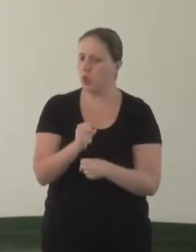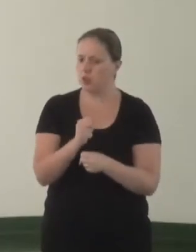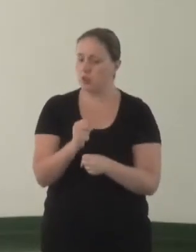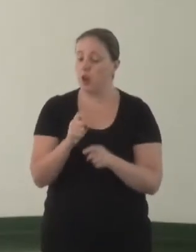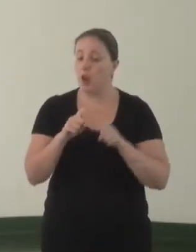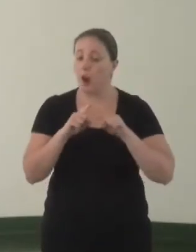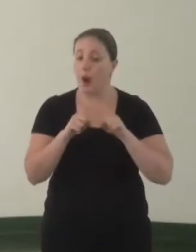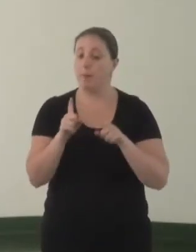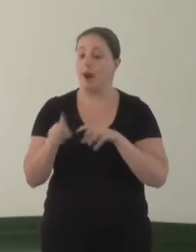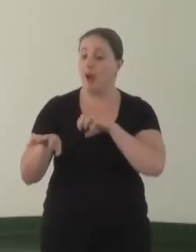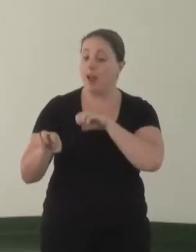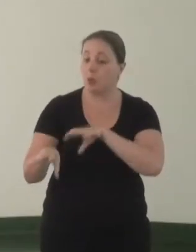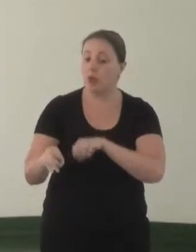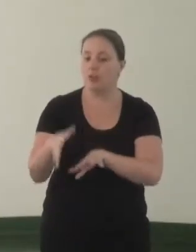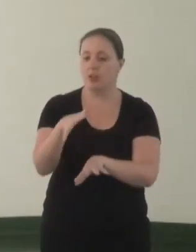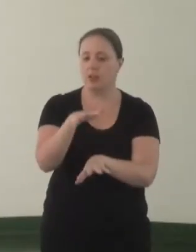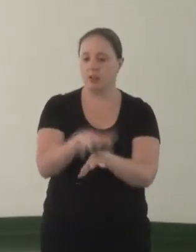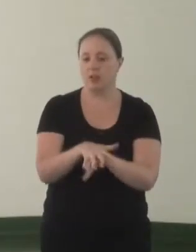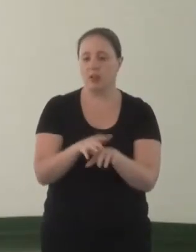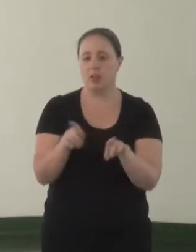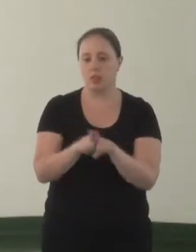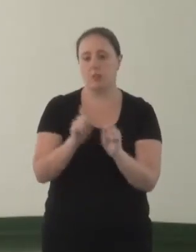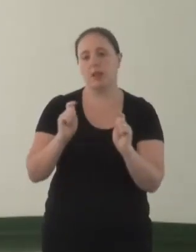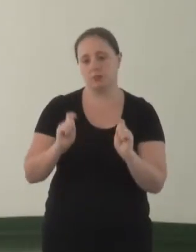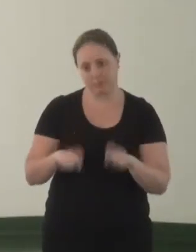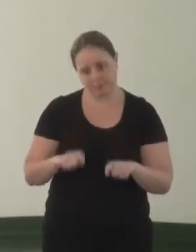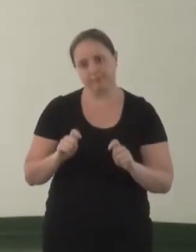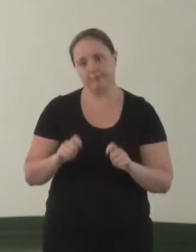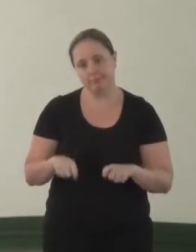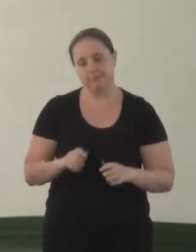mas que a educação inclusiva também é necessária.